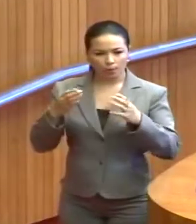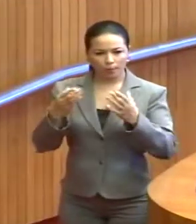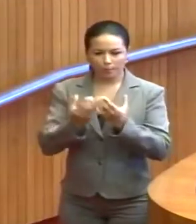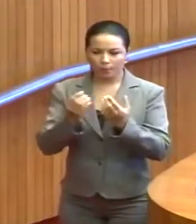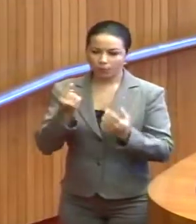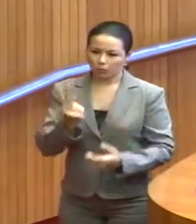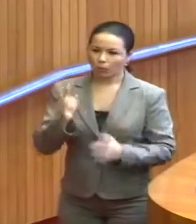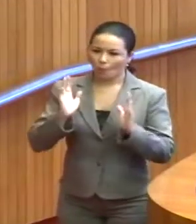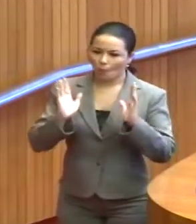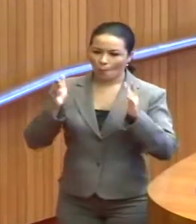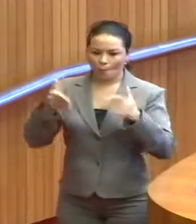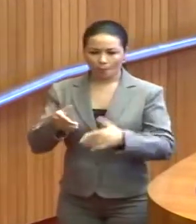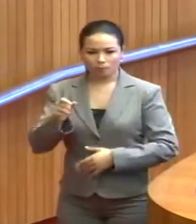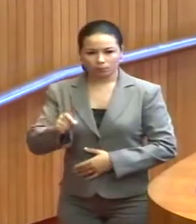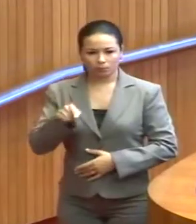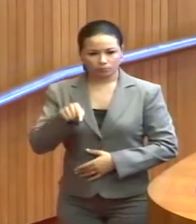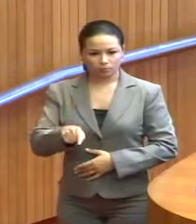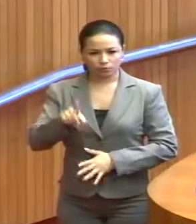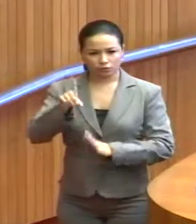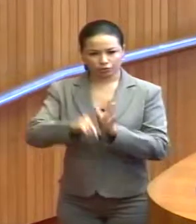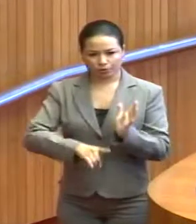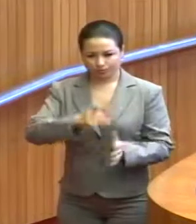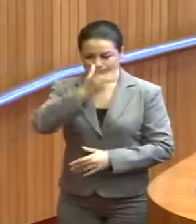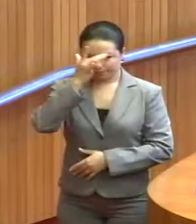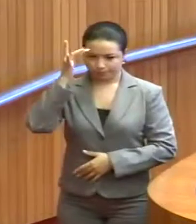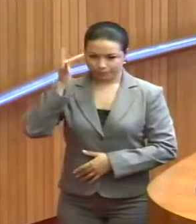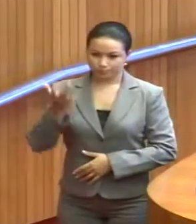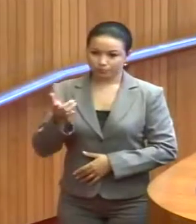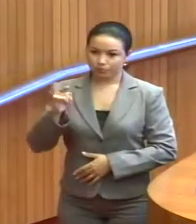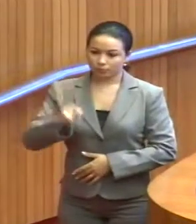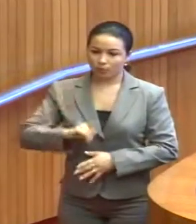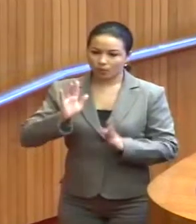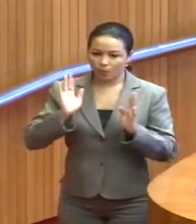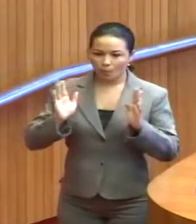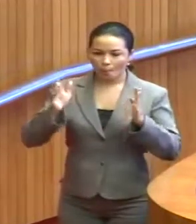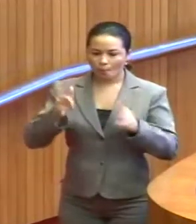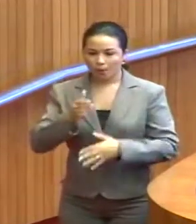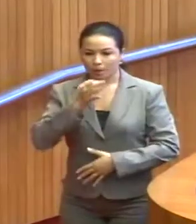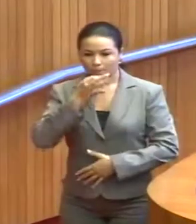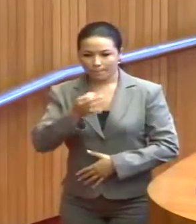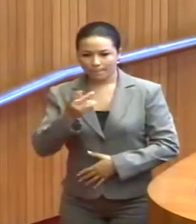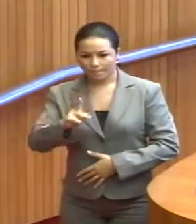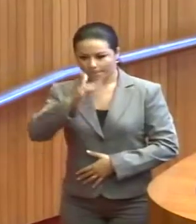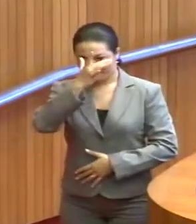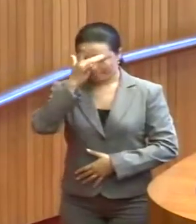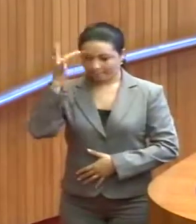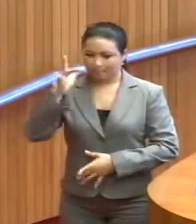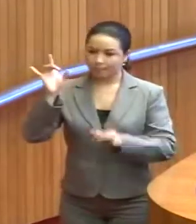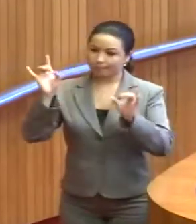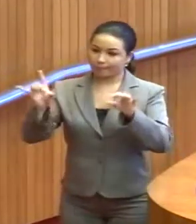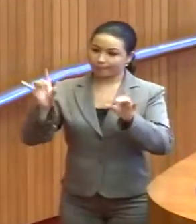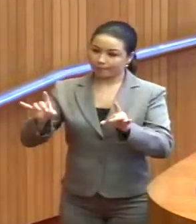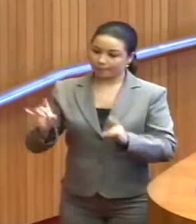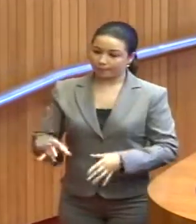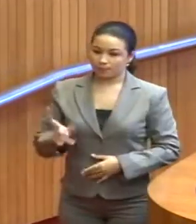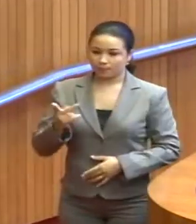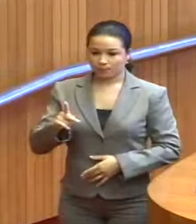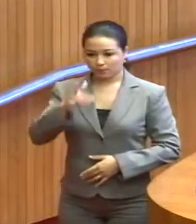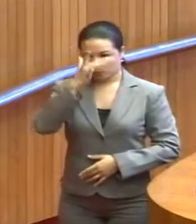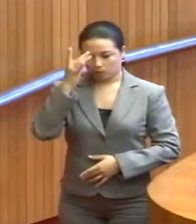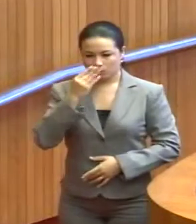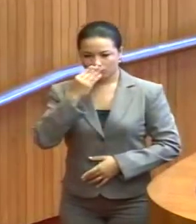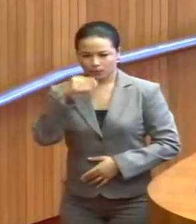o foco, que é o foco dos direitos humanos, que é o foco do olhar para a pessoa, especialmente para os